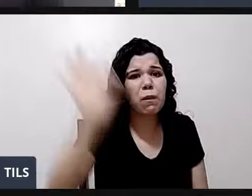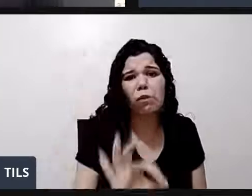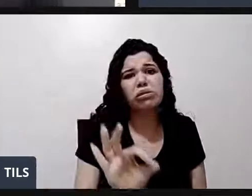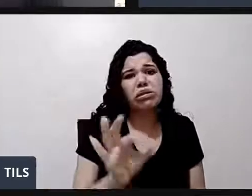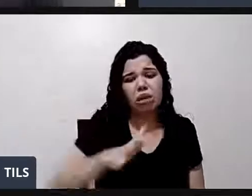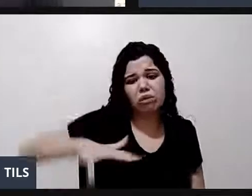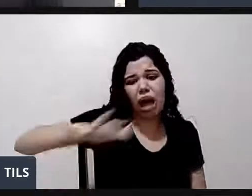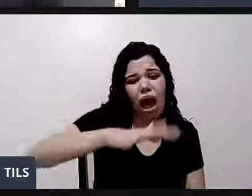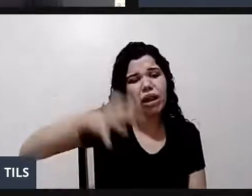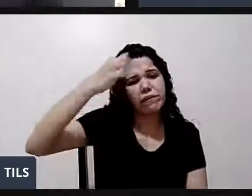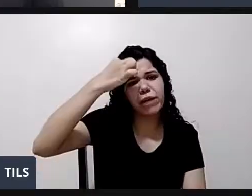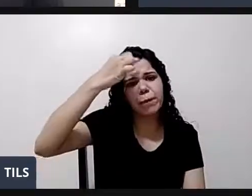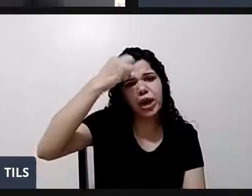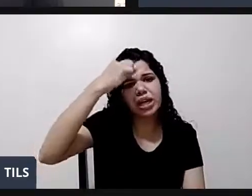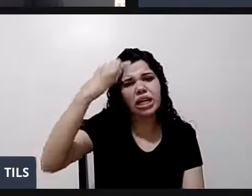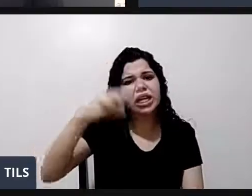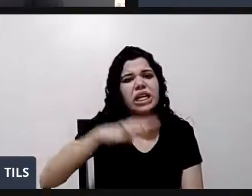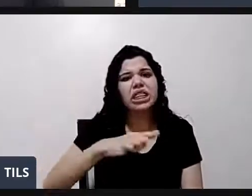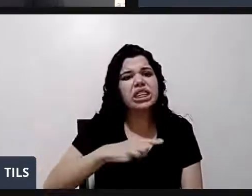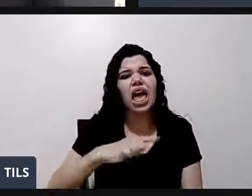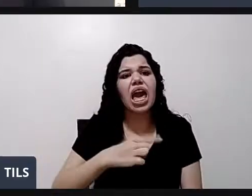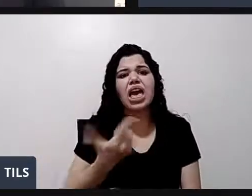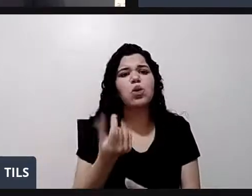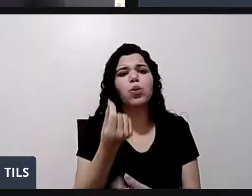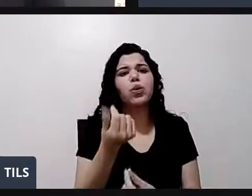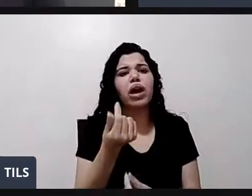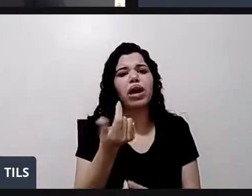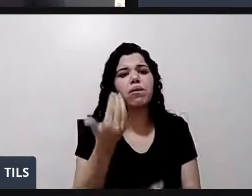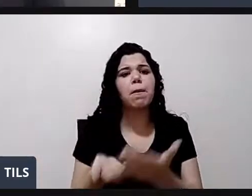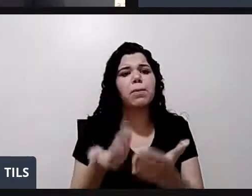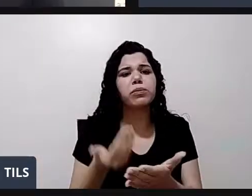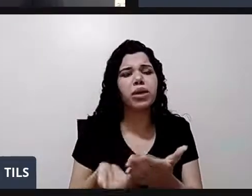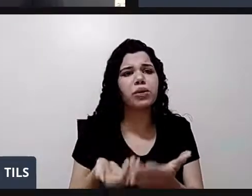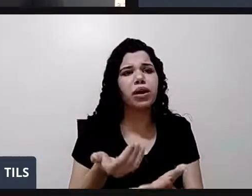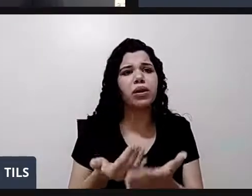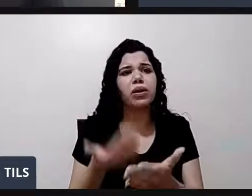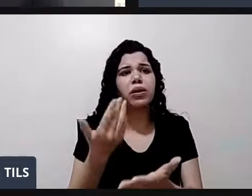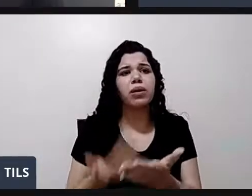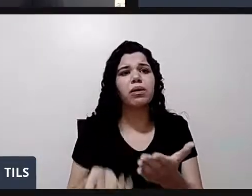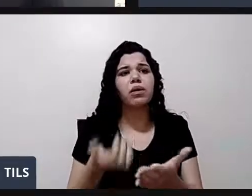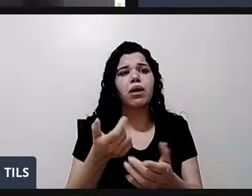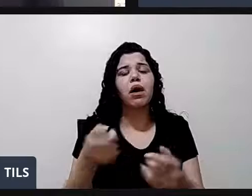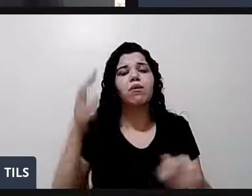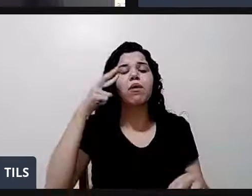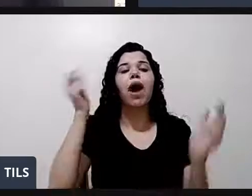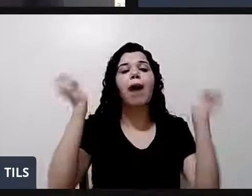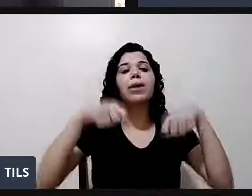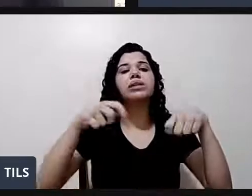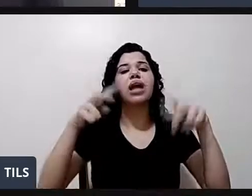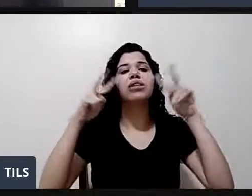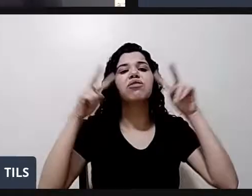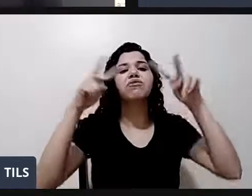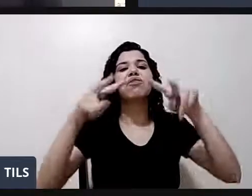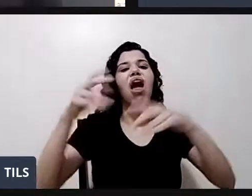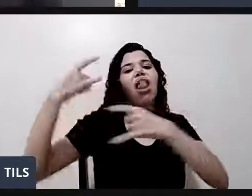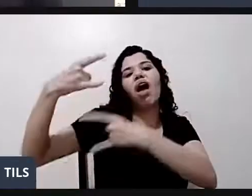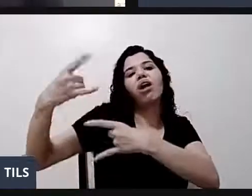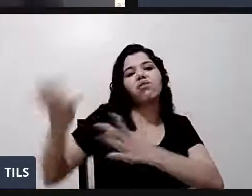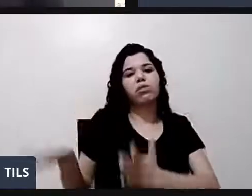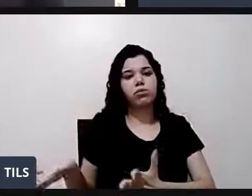tenham nenhuma chance de ver essa live aqui. Eu não tenho nem 10%. Se eu não tenho 10%, então naquela sala tem pelo